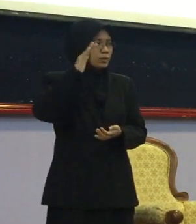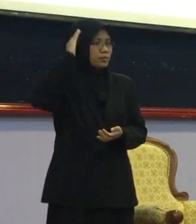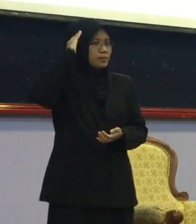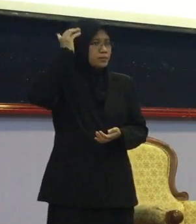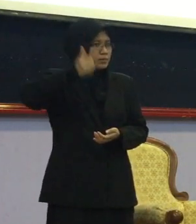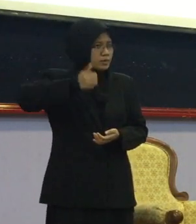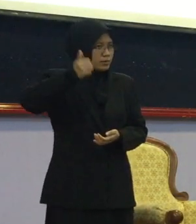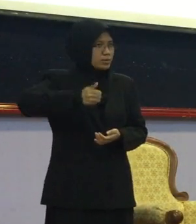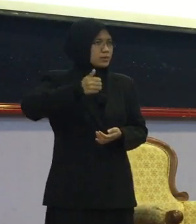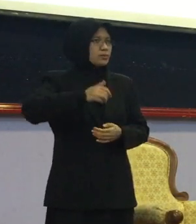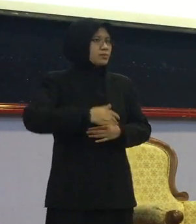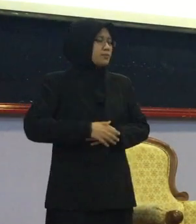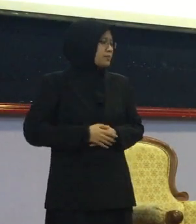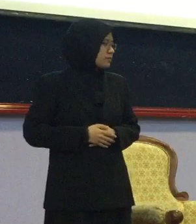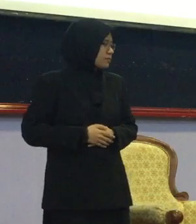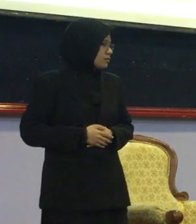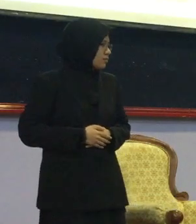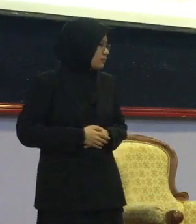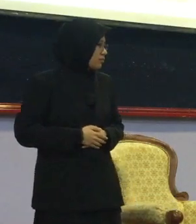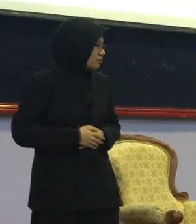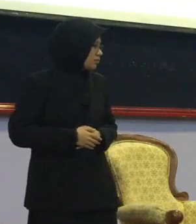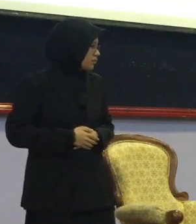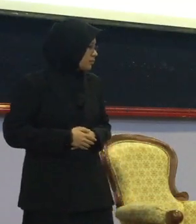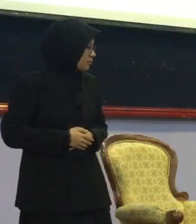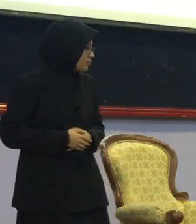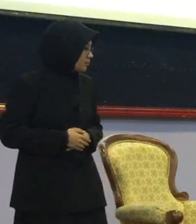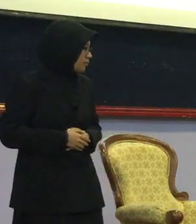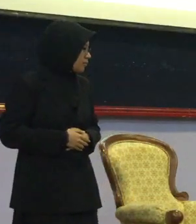Assalamualaikum warahmatullahi wabarakatuh Terima kasih